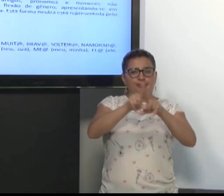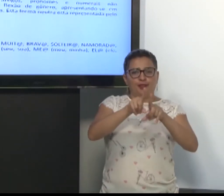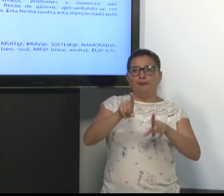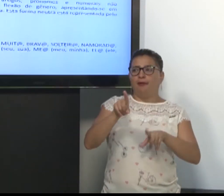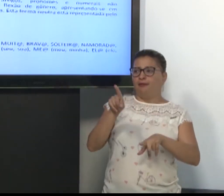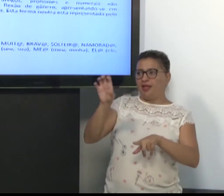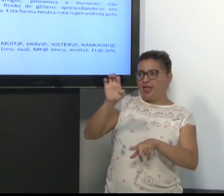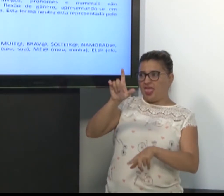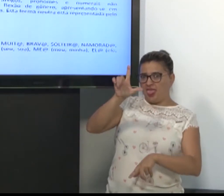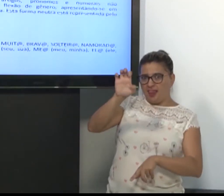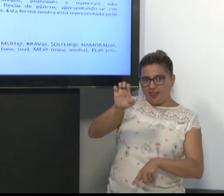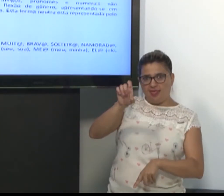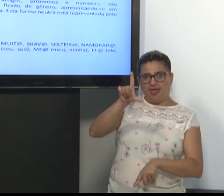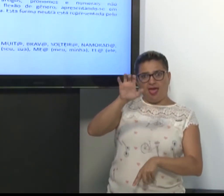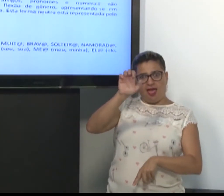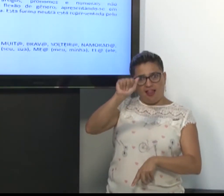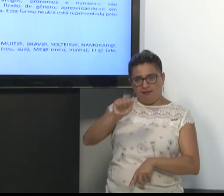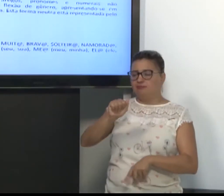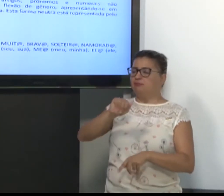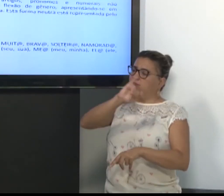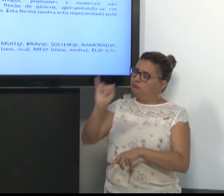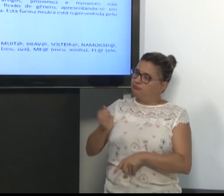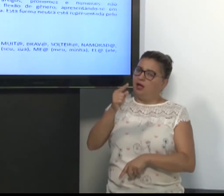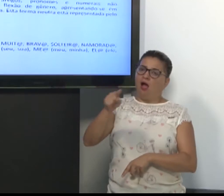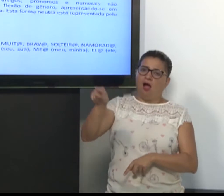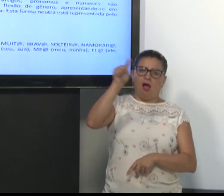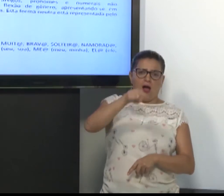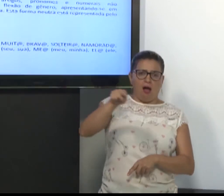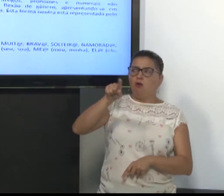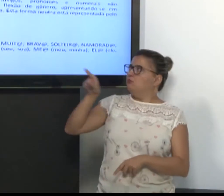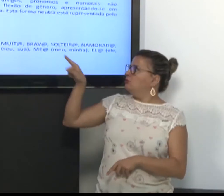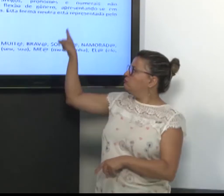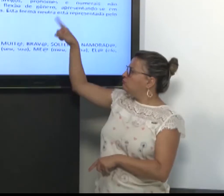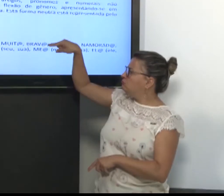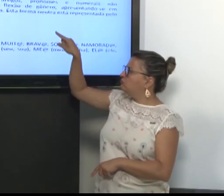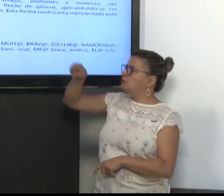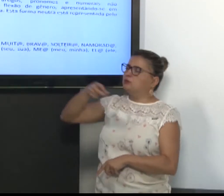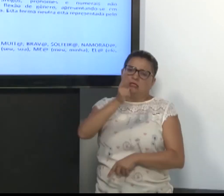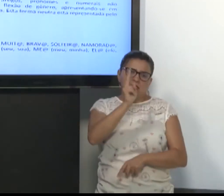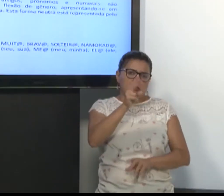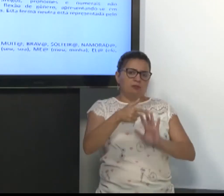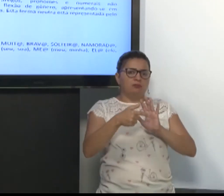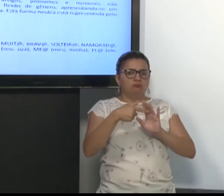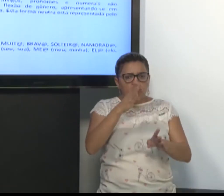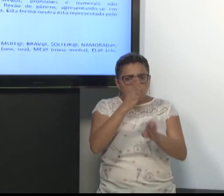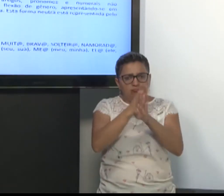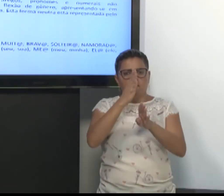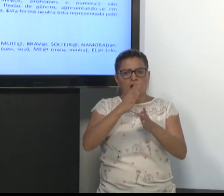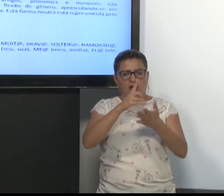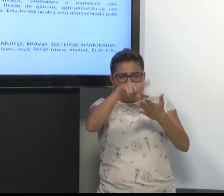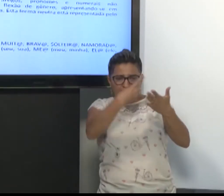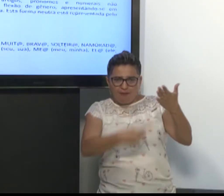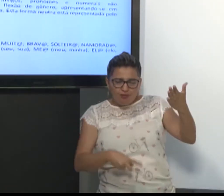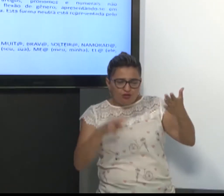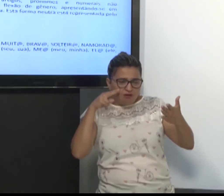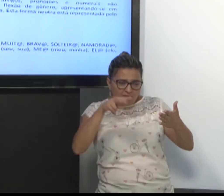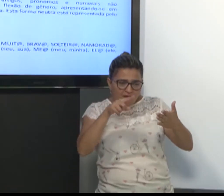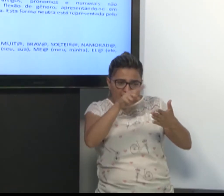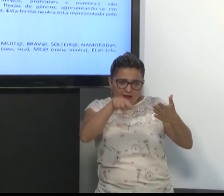ela. Então, utiliza-se o arroba. Quando você olha e lê na apostila,